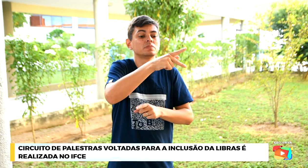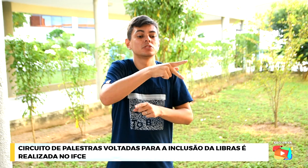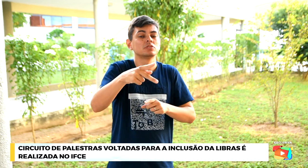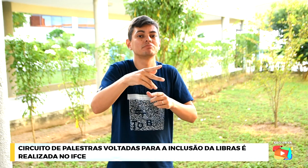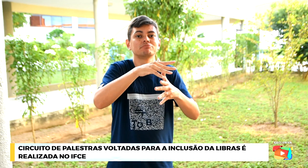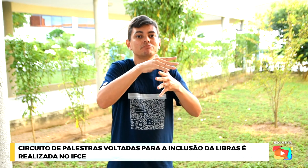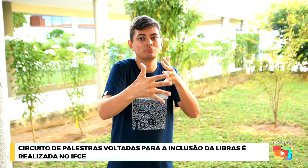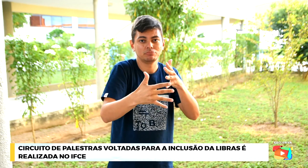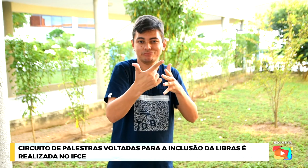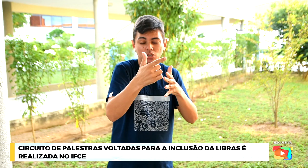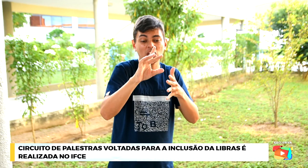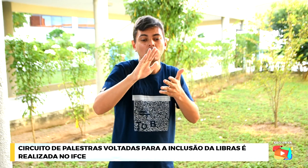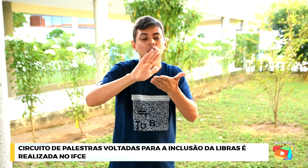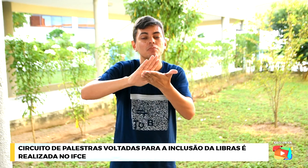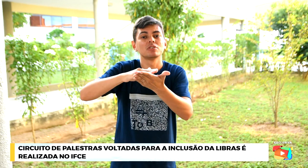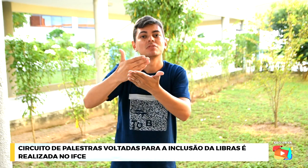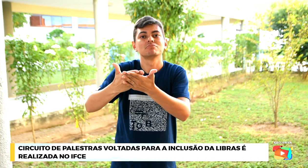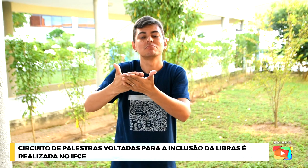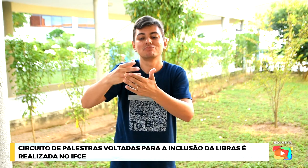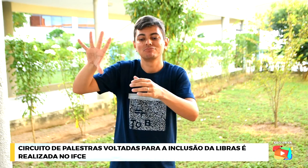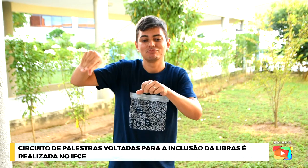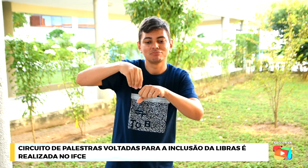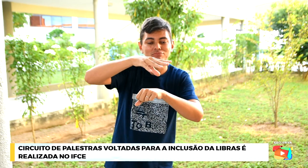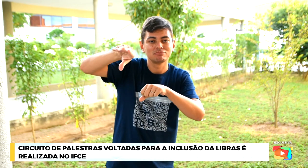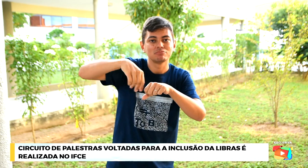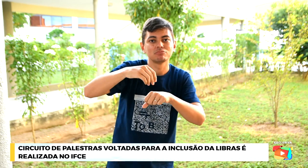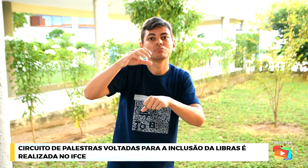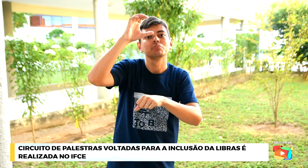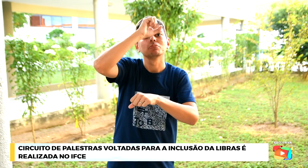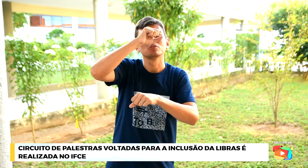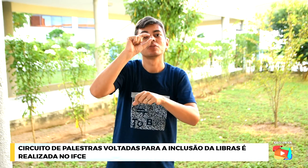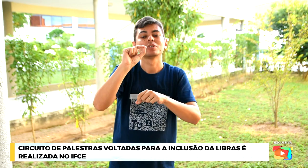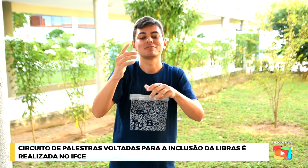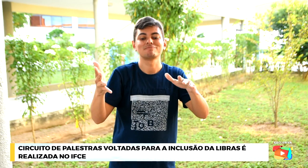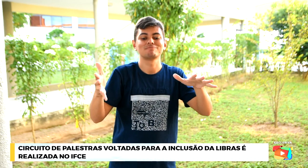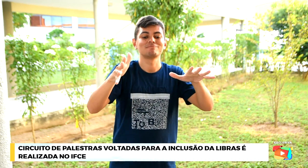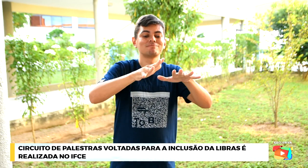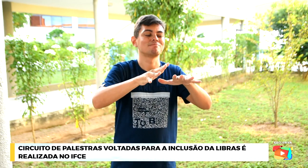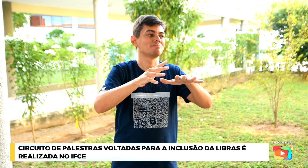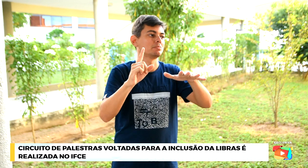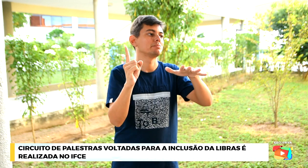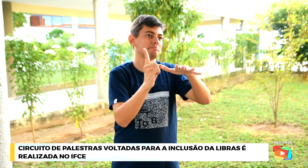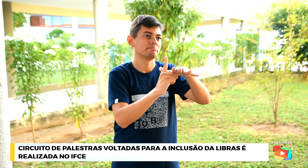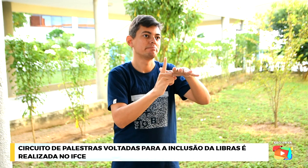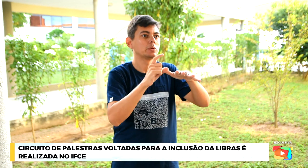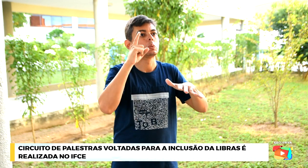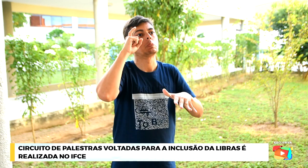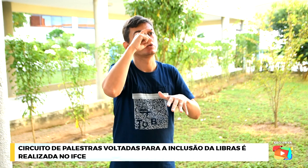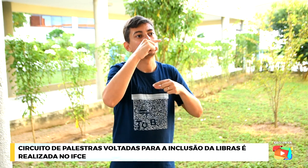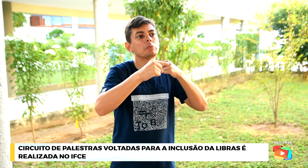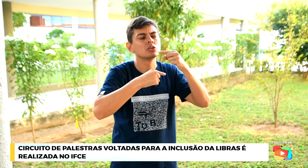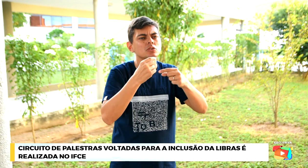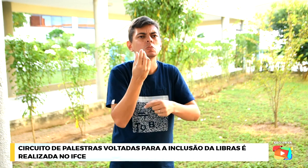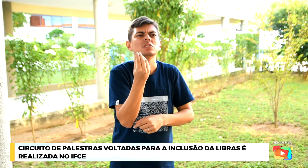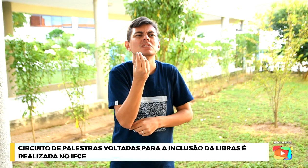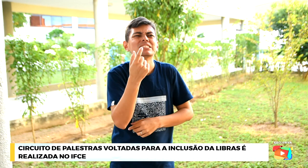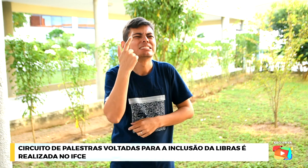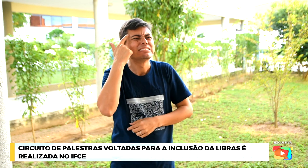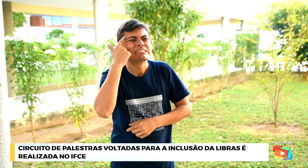Existe a falta de comunicação, sim, às vezes se fala de inclusão, mas